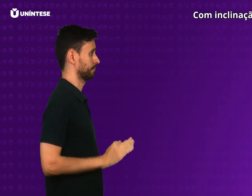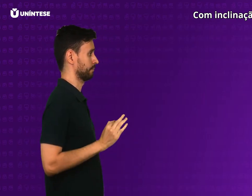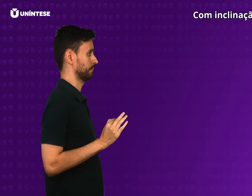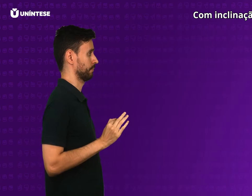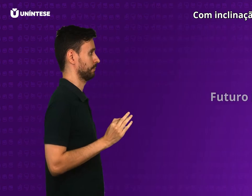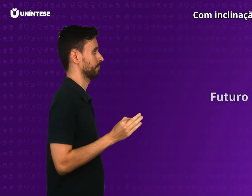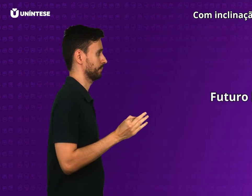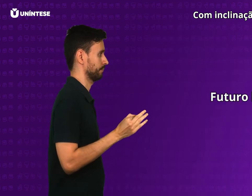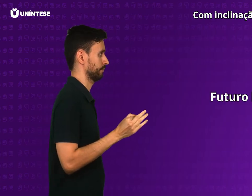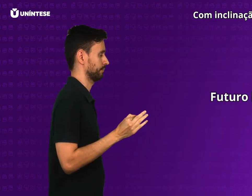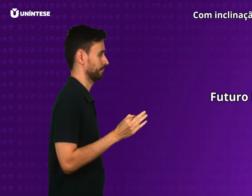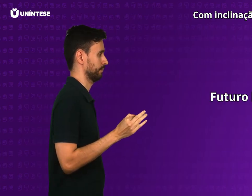Futuro breve.